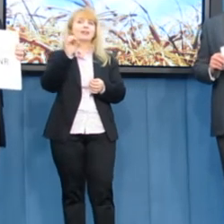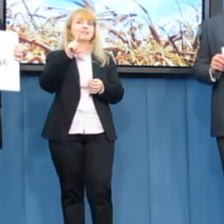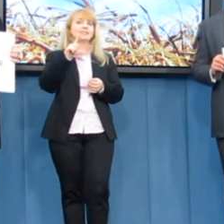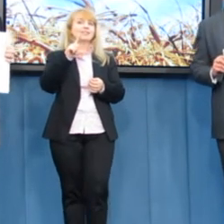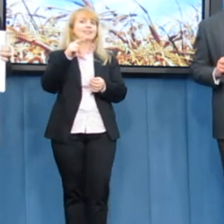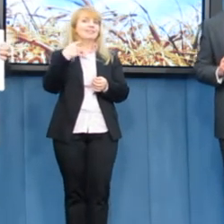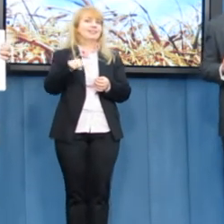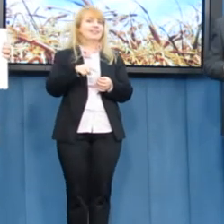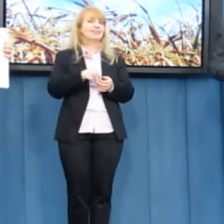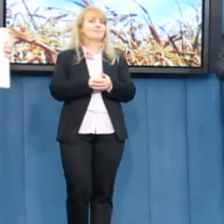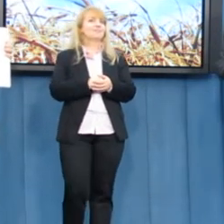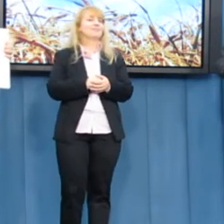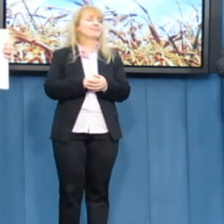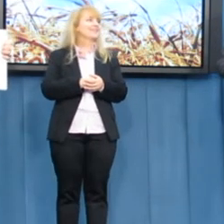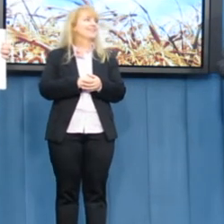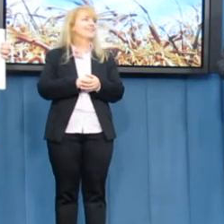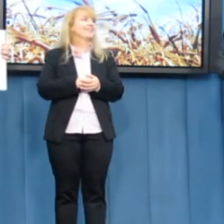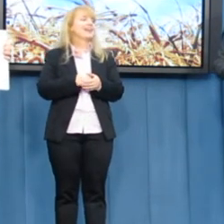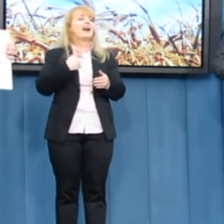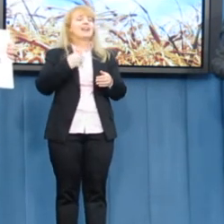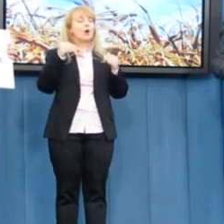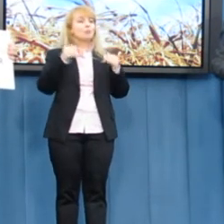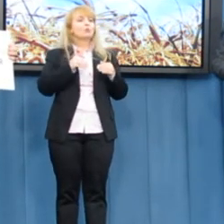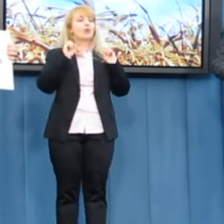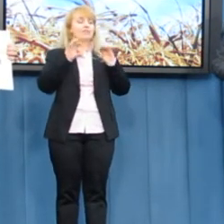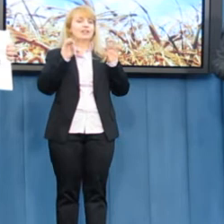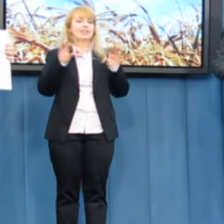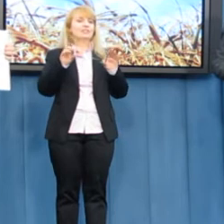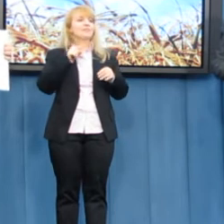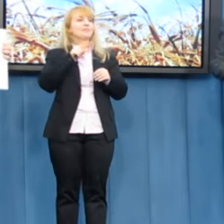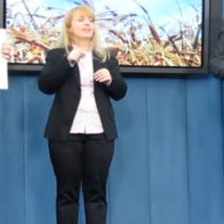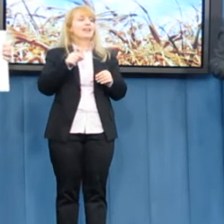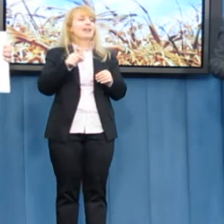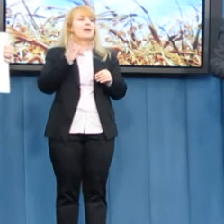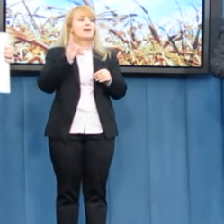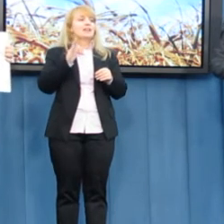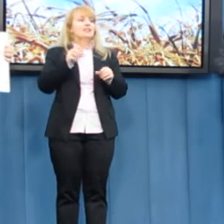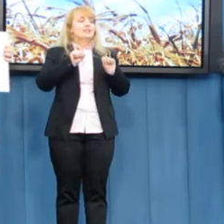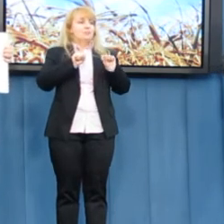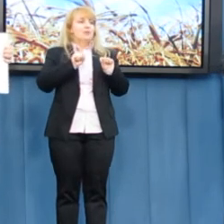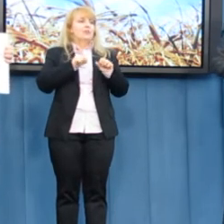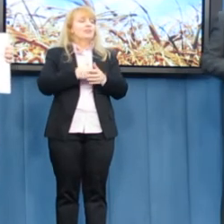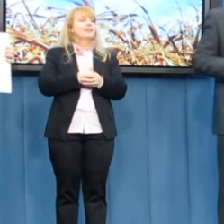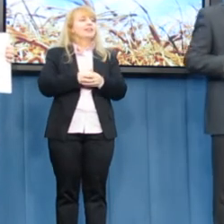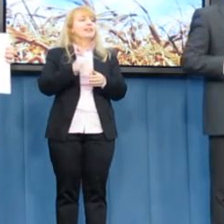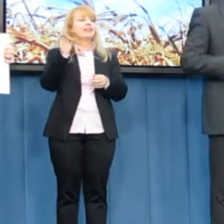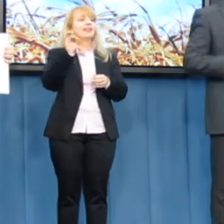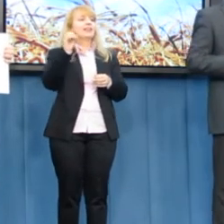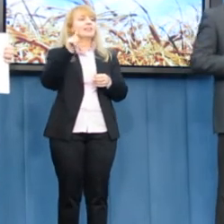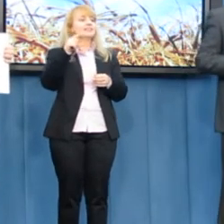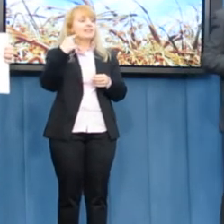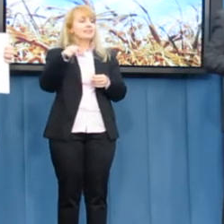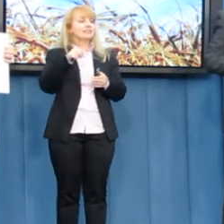Prawda. Sojusz Lewicy Demokratycznej będzie bronił racji stanu. Znaczy Sojusz Lewicy Demokratycznej,